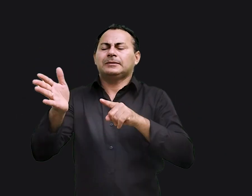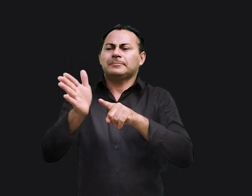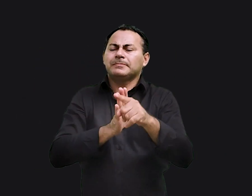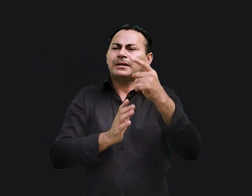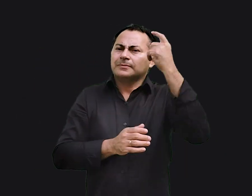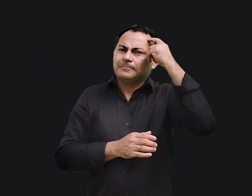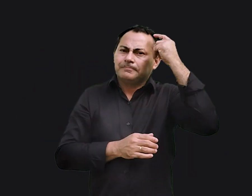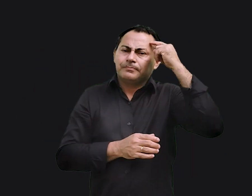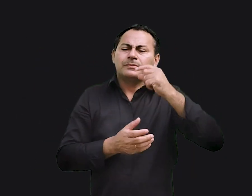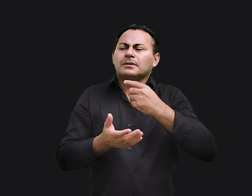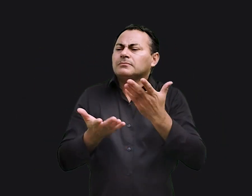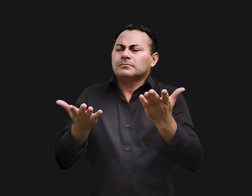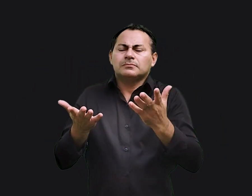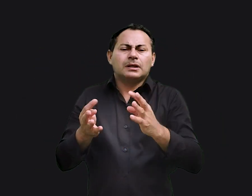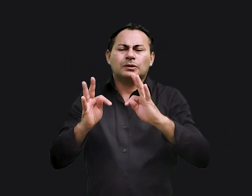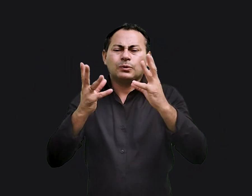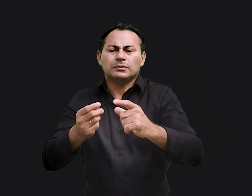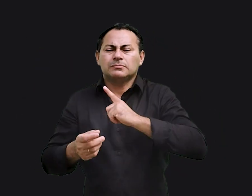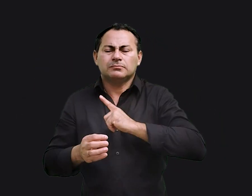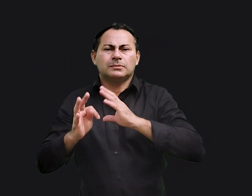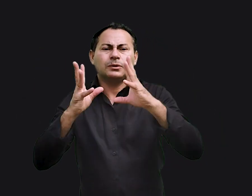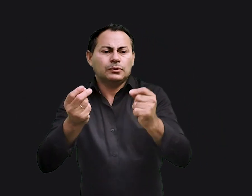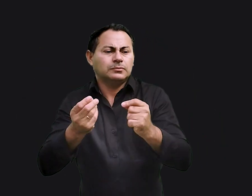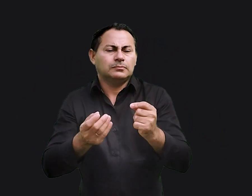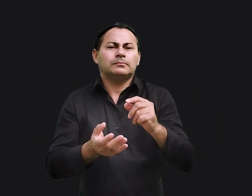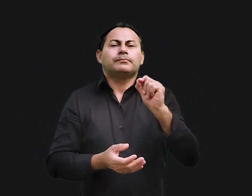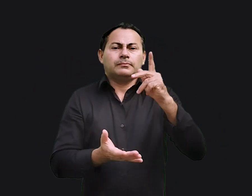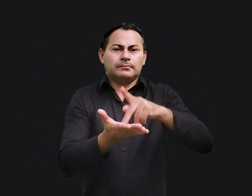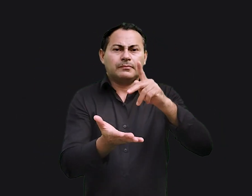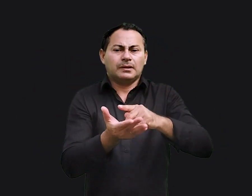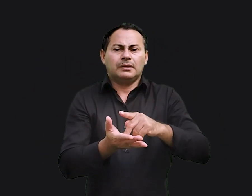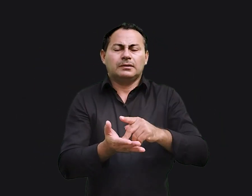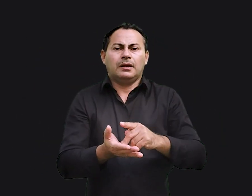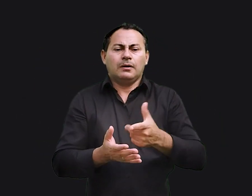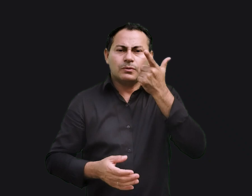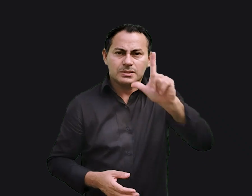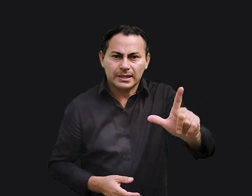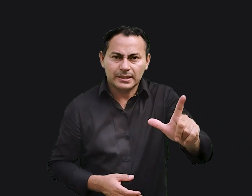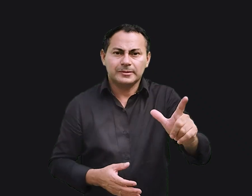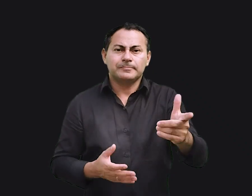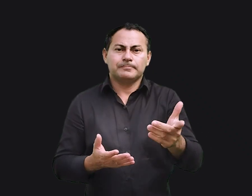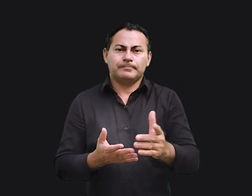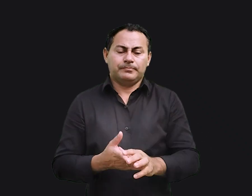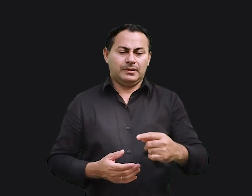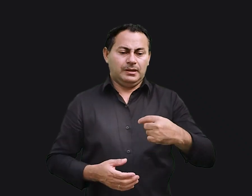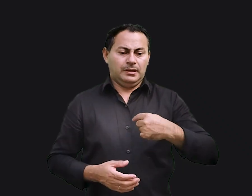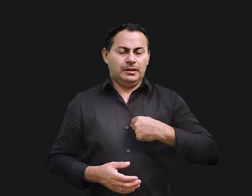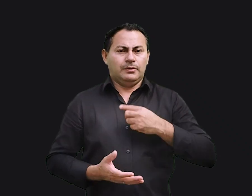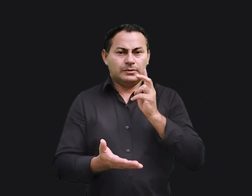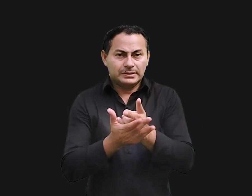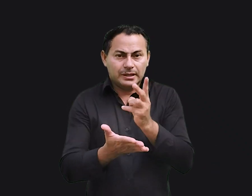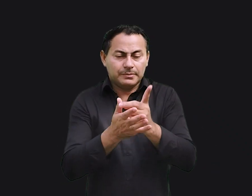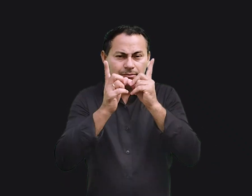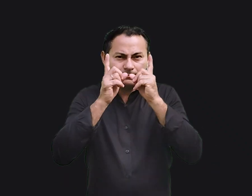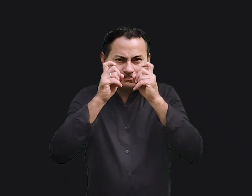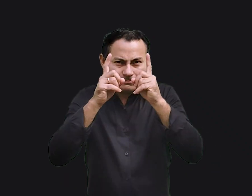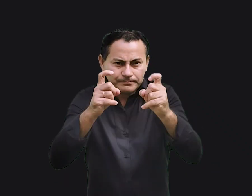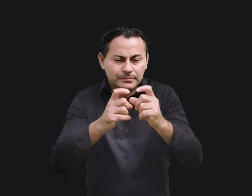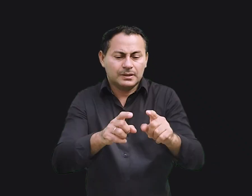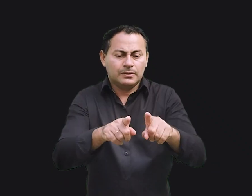perguntou para que adiantava aquilo tudo e o que ele realmente estava conseguindo. Eu sempre achei interessante que os irmãos de